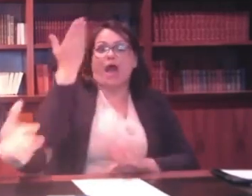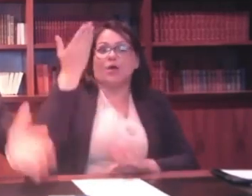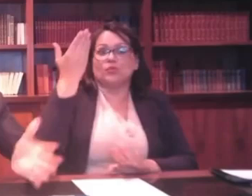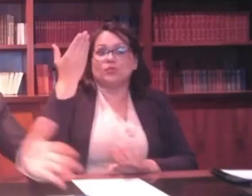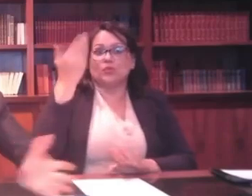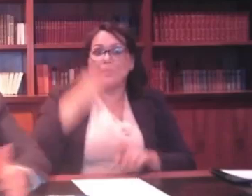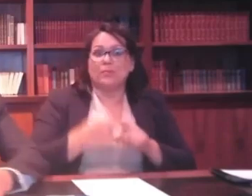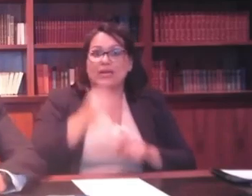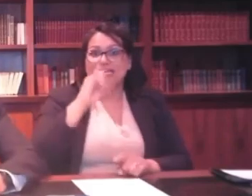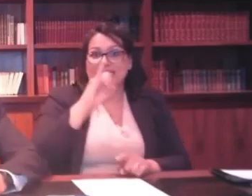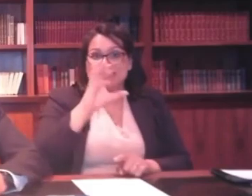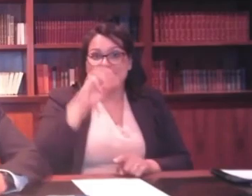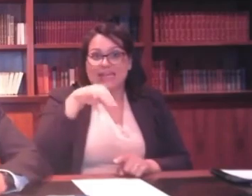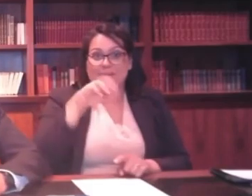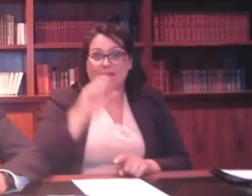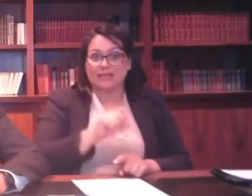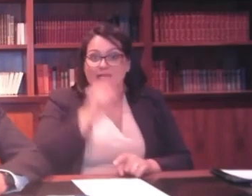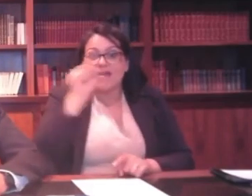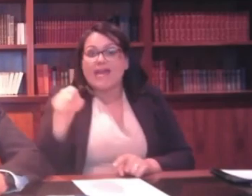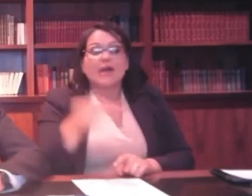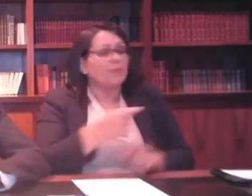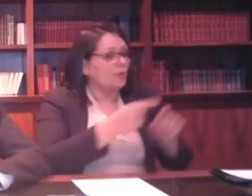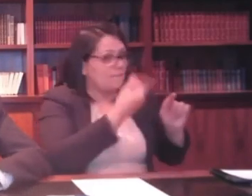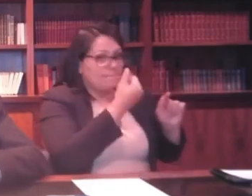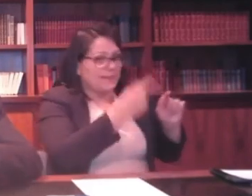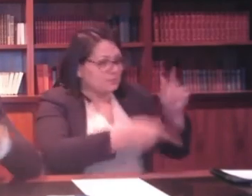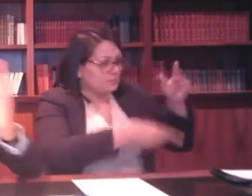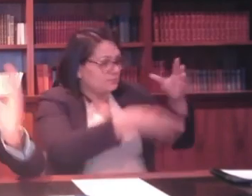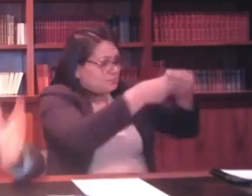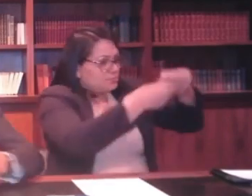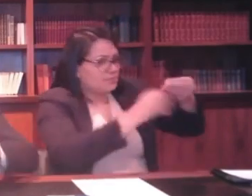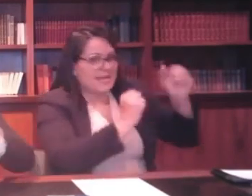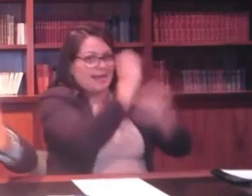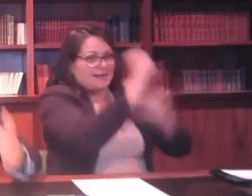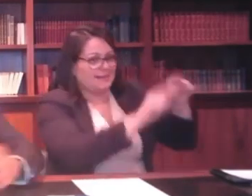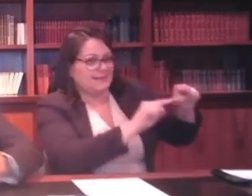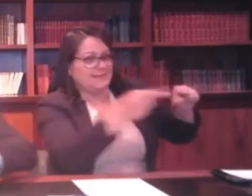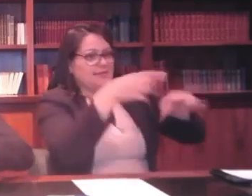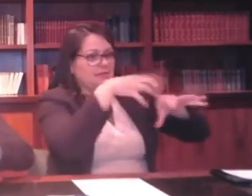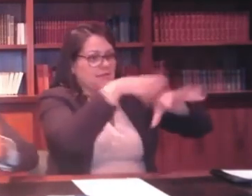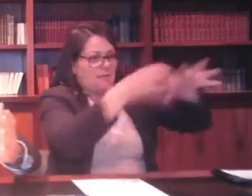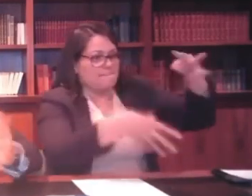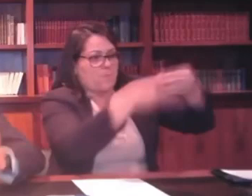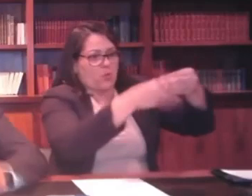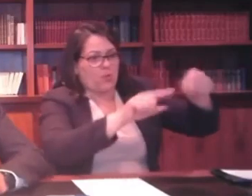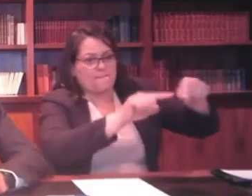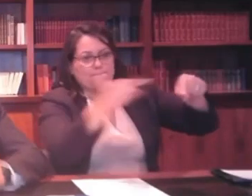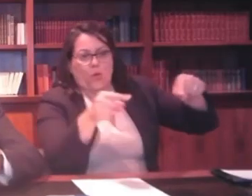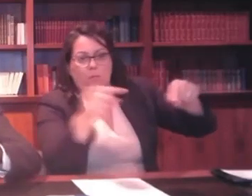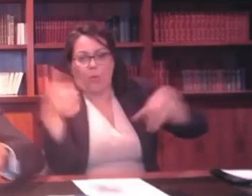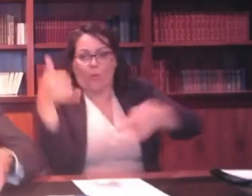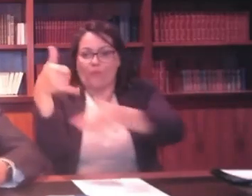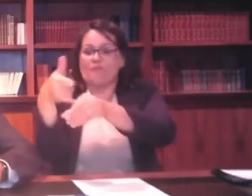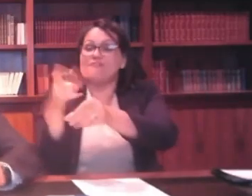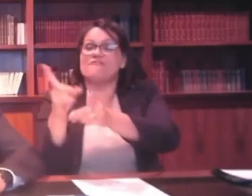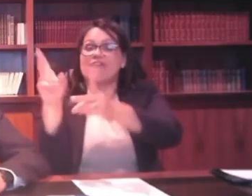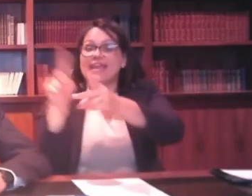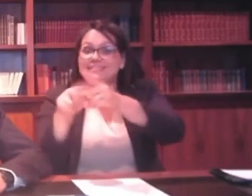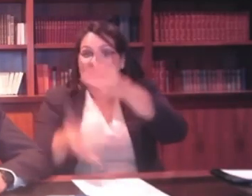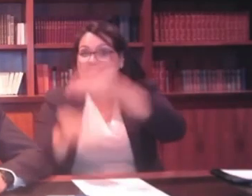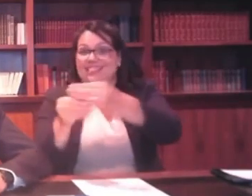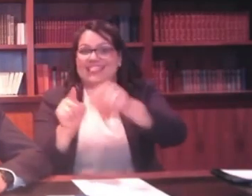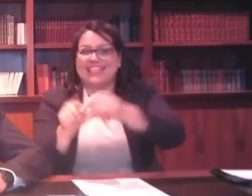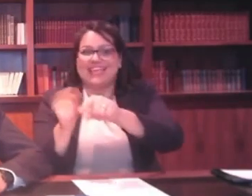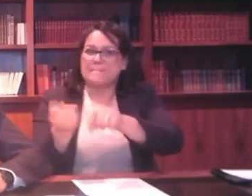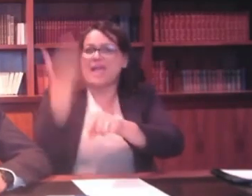do preço final da bomba. E nós temos notícias de alguns governadores se movimentando já para reduzir